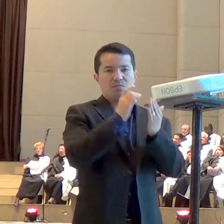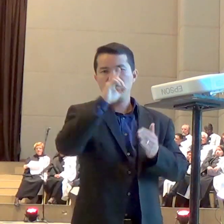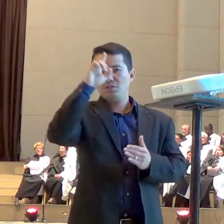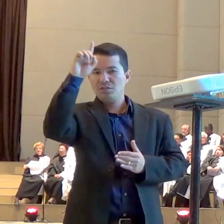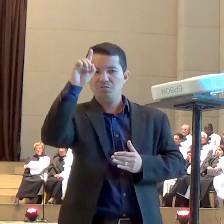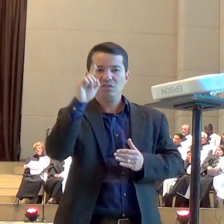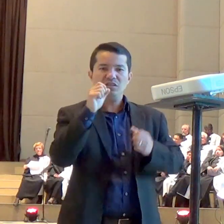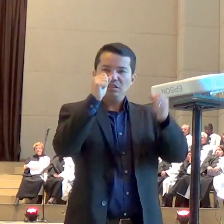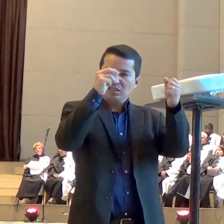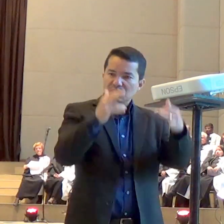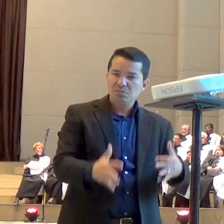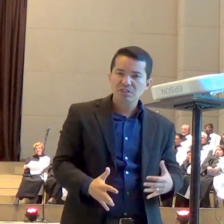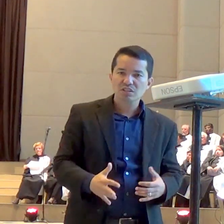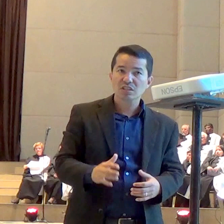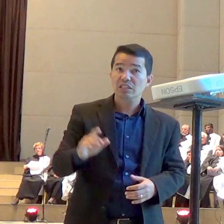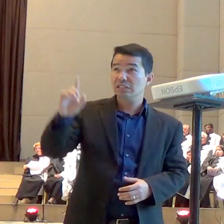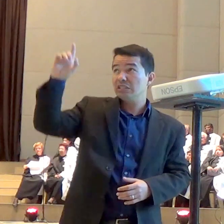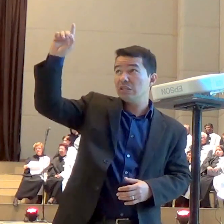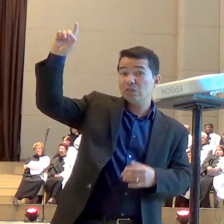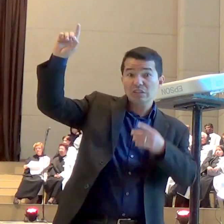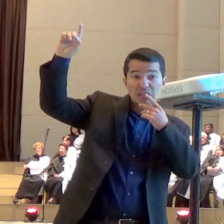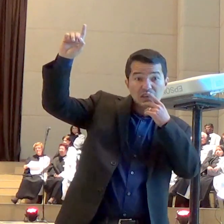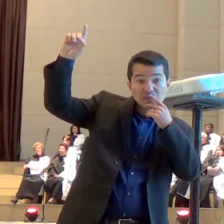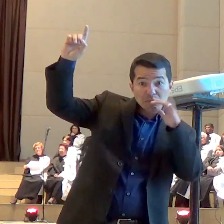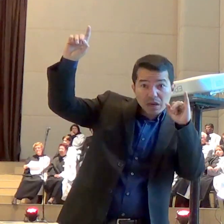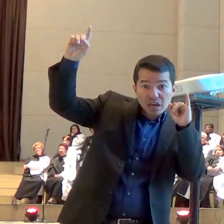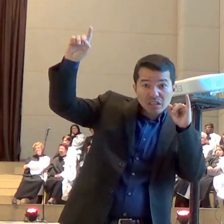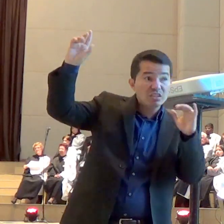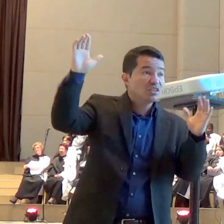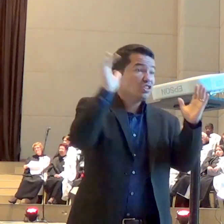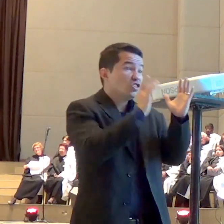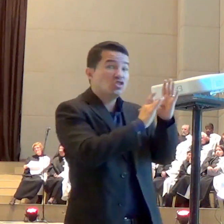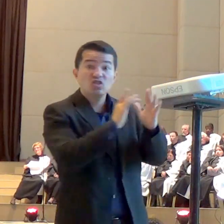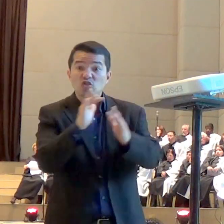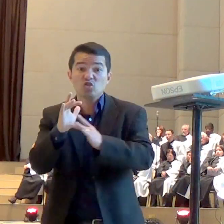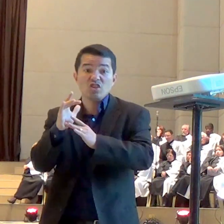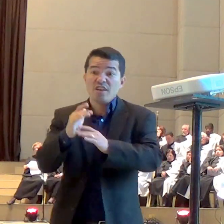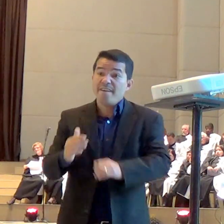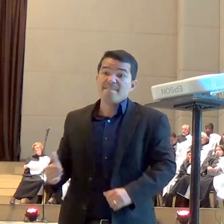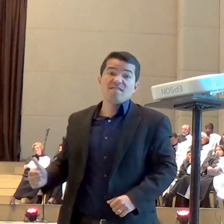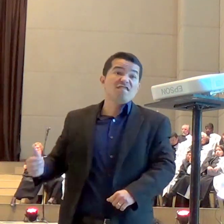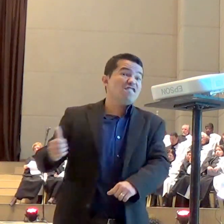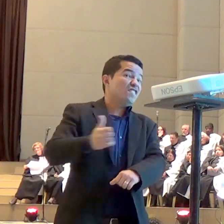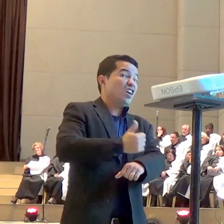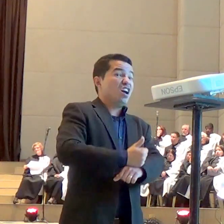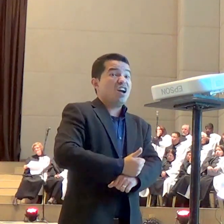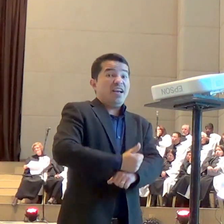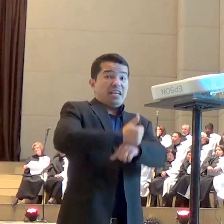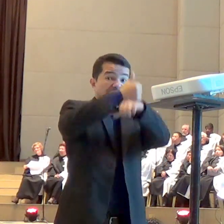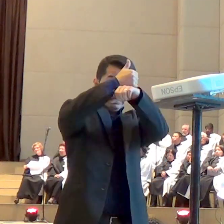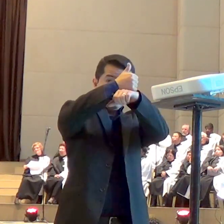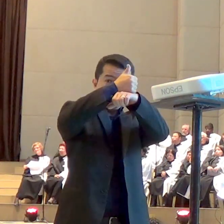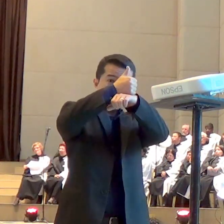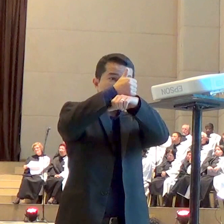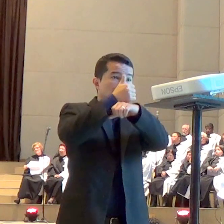anjo porque ele faz parte da trindade divina mas nessa hora eu quero orar junto com você